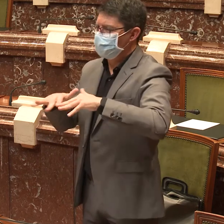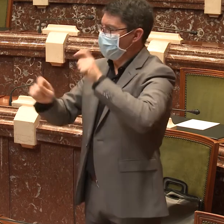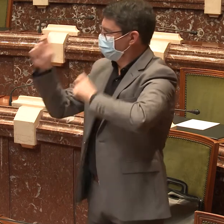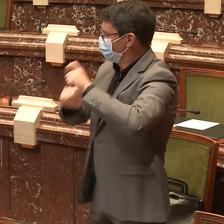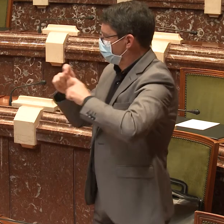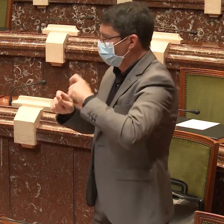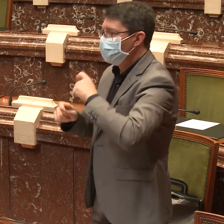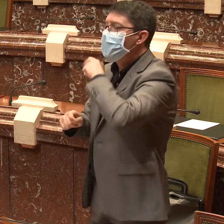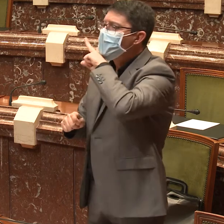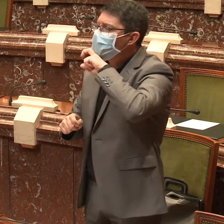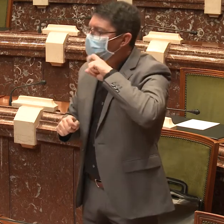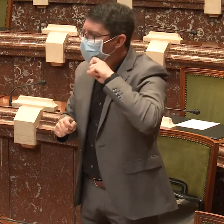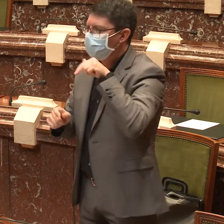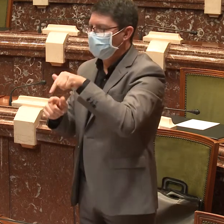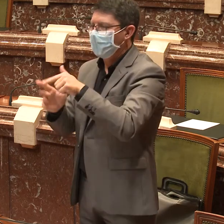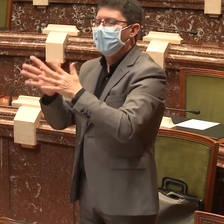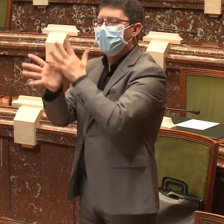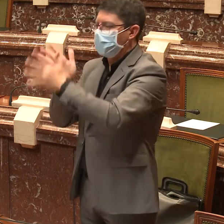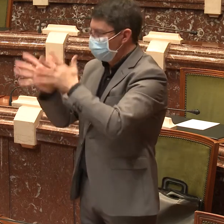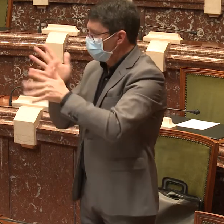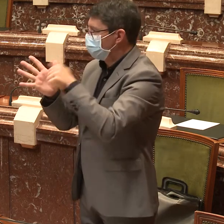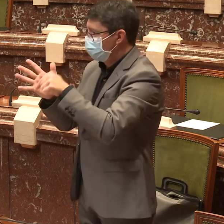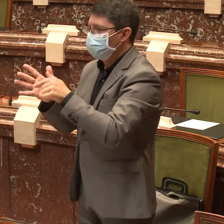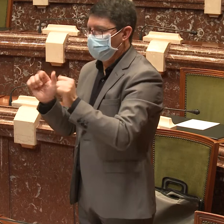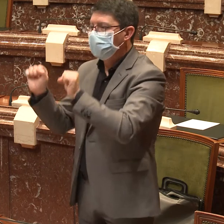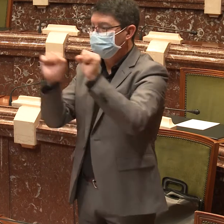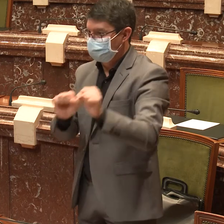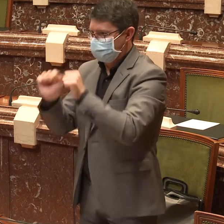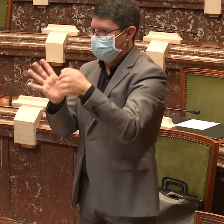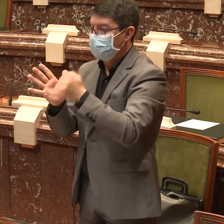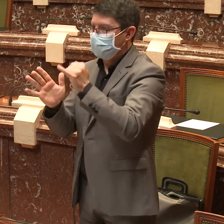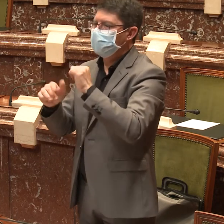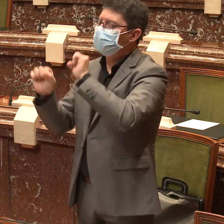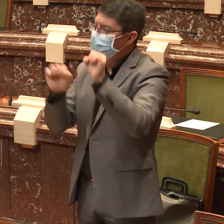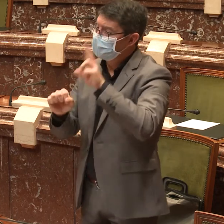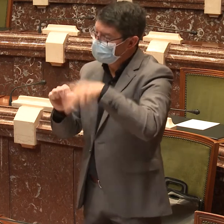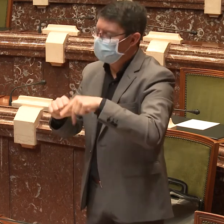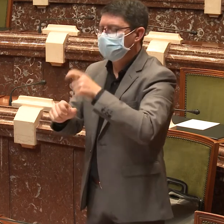sordas, sordociegas y sus familias mediante la defensa de sus derechos.